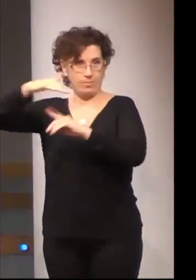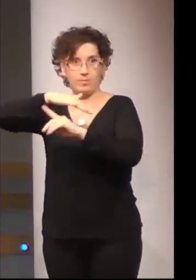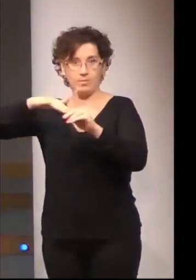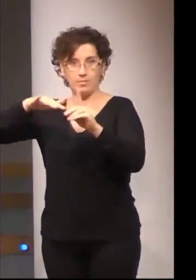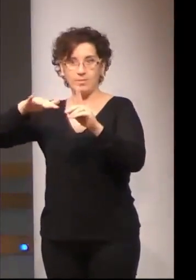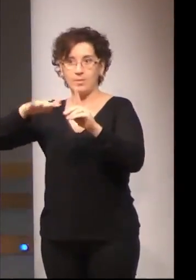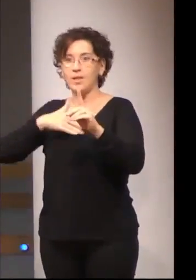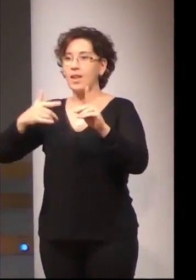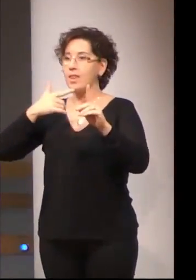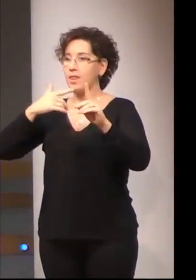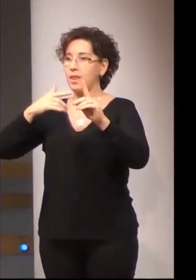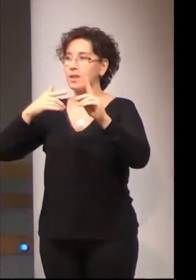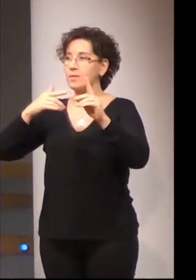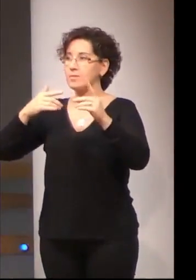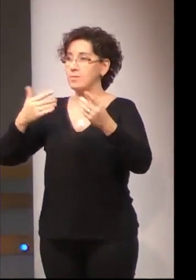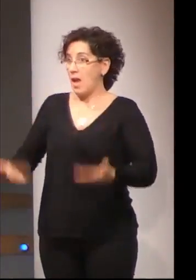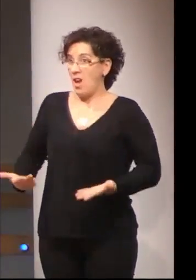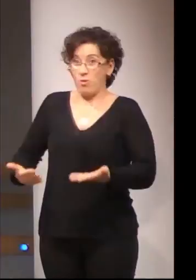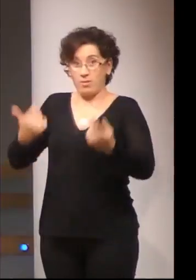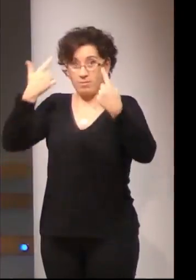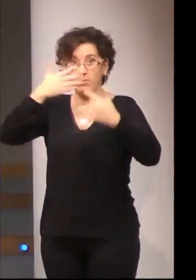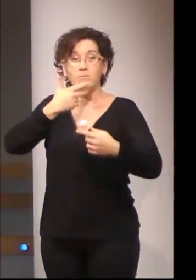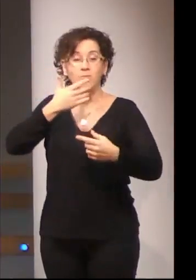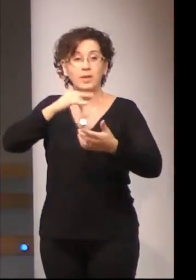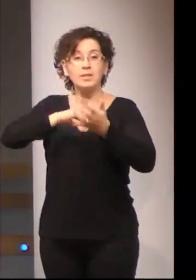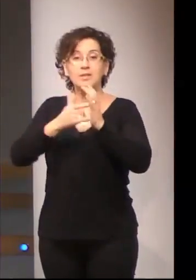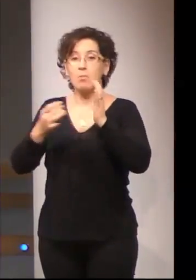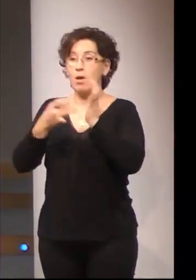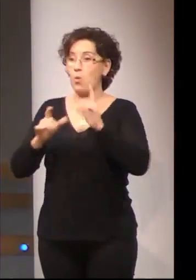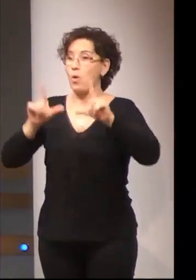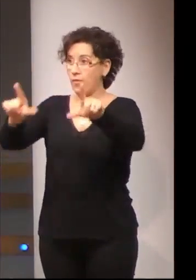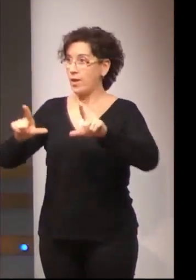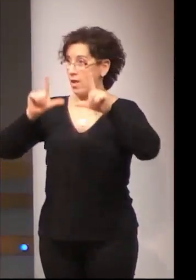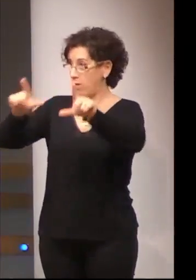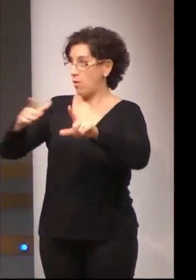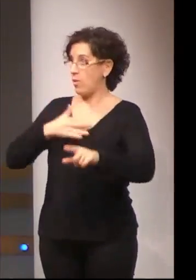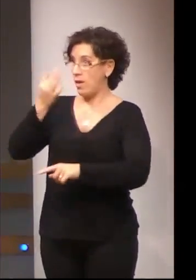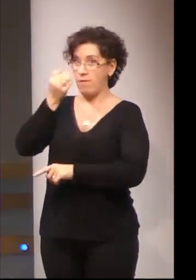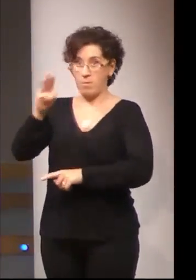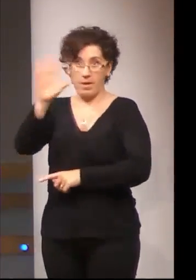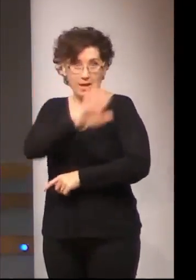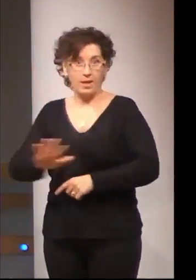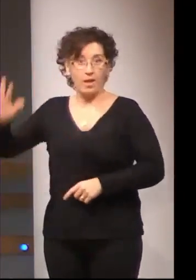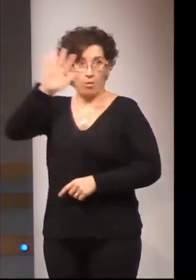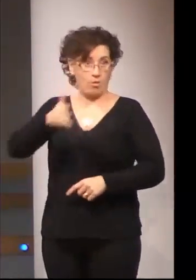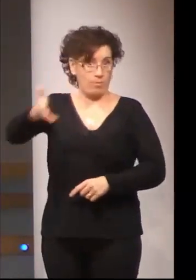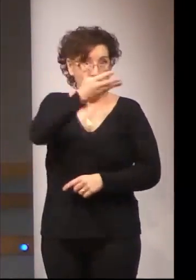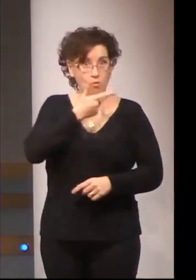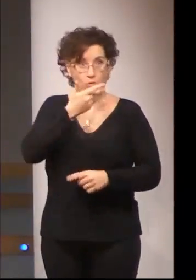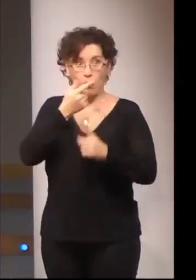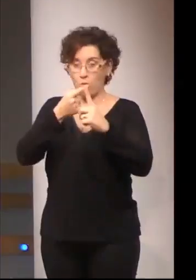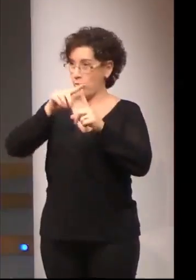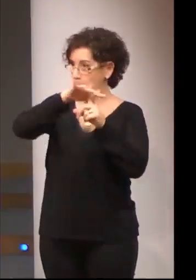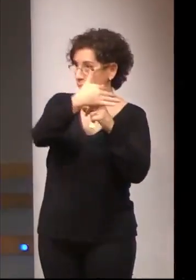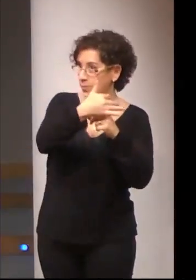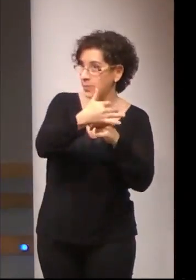el sistema de cualificaciones de la formación profesional en el ámbito nacional. Un segundo